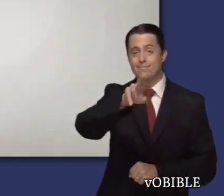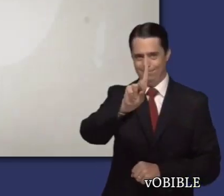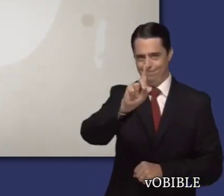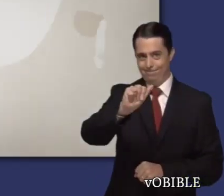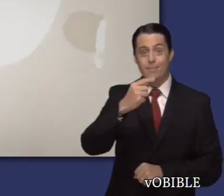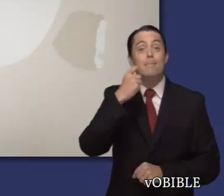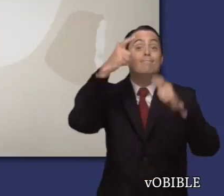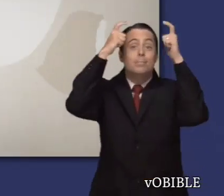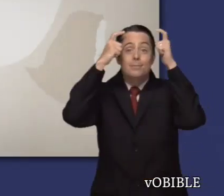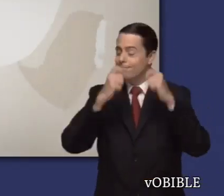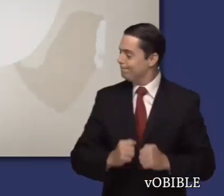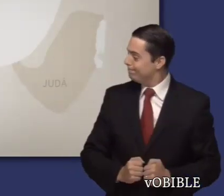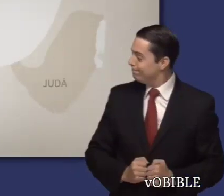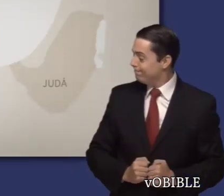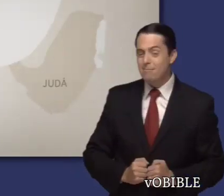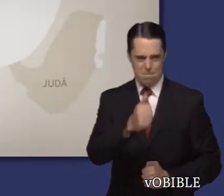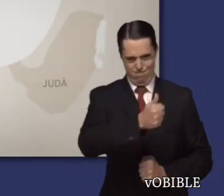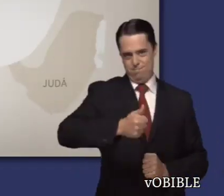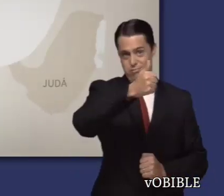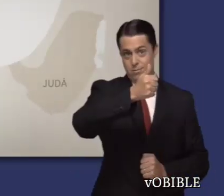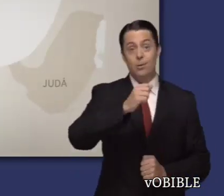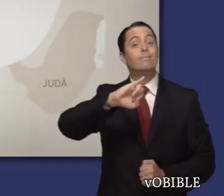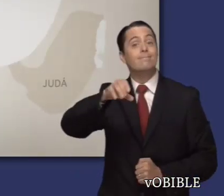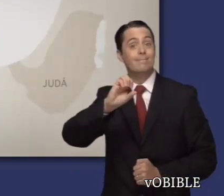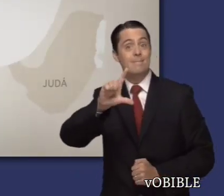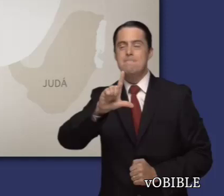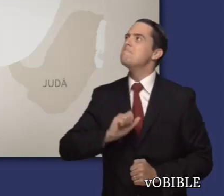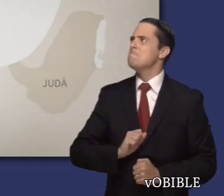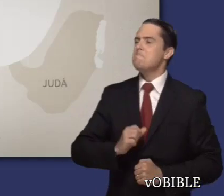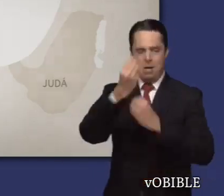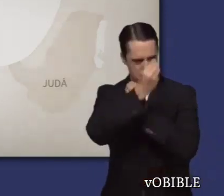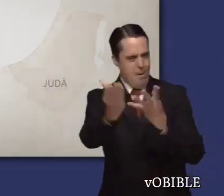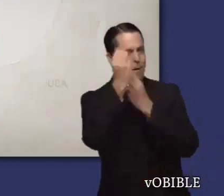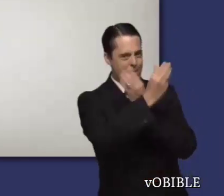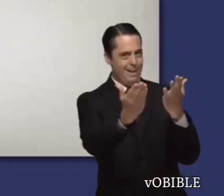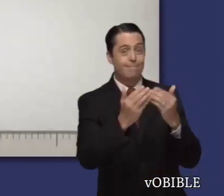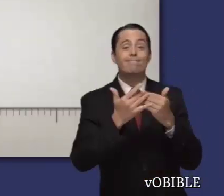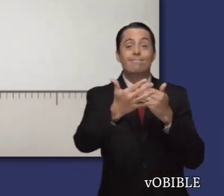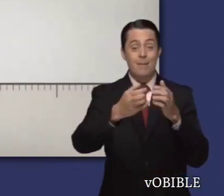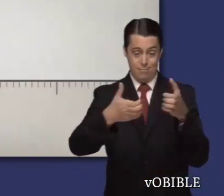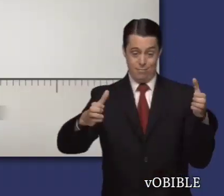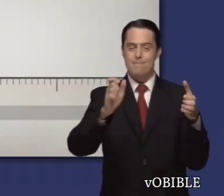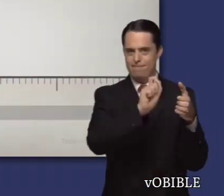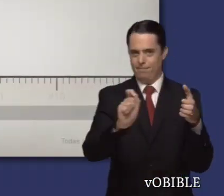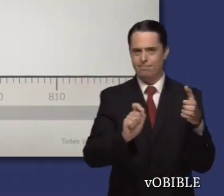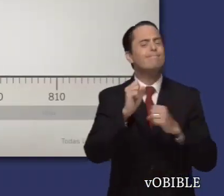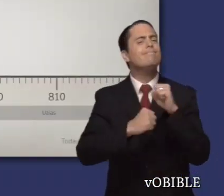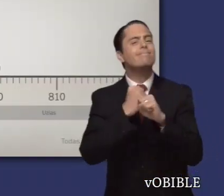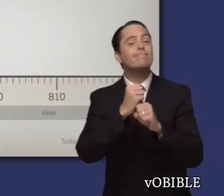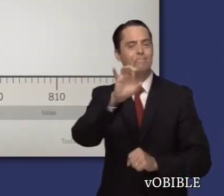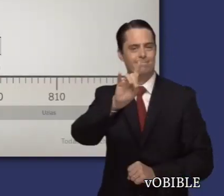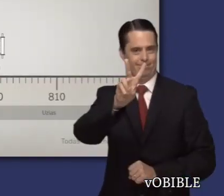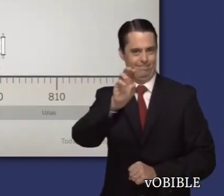Joel fue profeta en el reino de dos tribus de Judá durante el siglo IX antes de la Era Común. Al parecer escribió sus